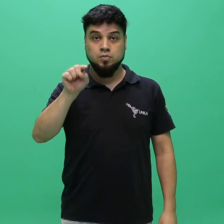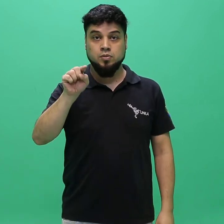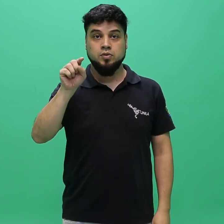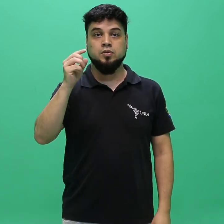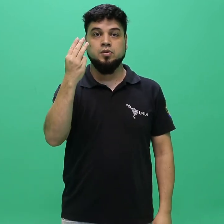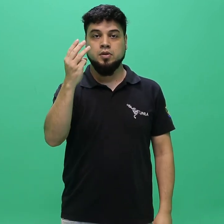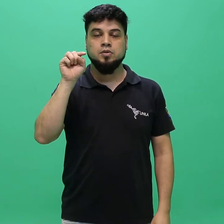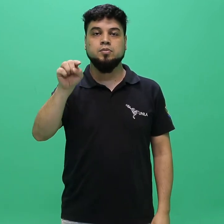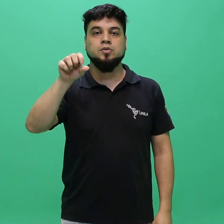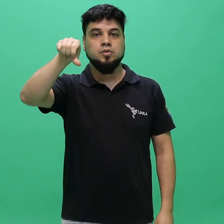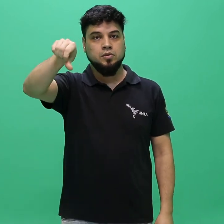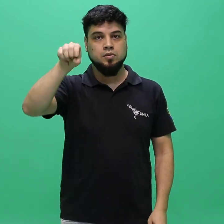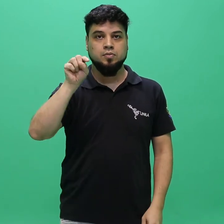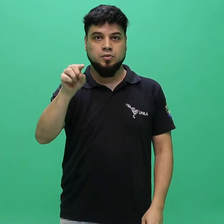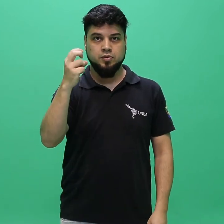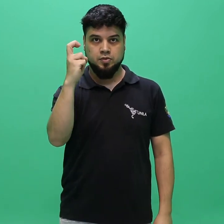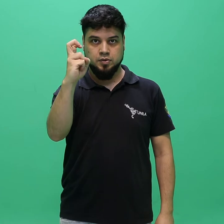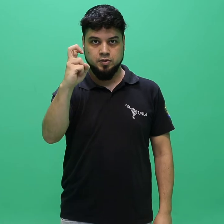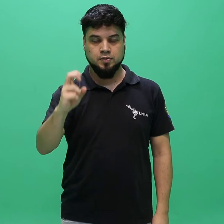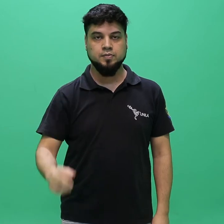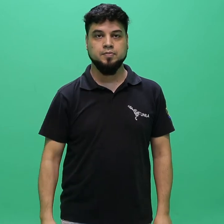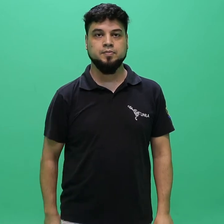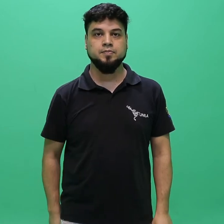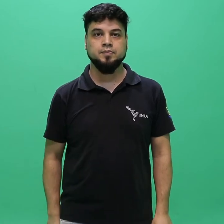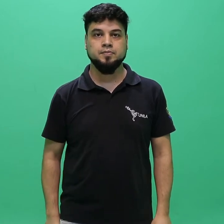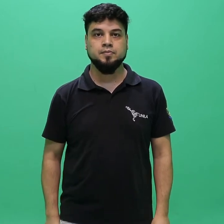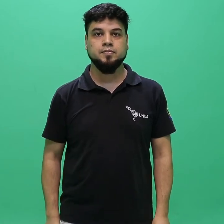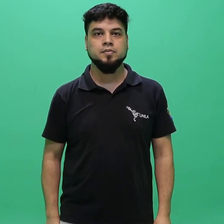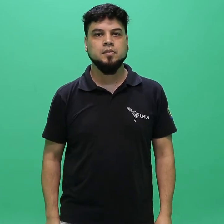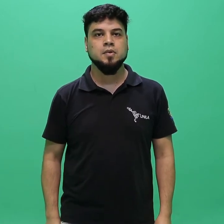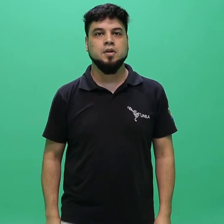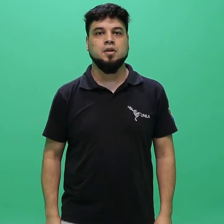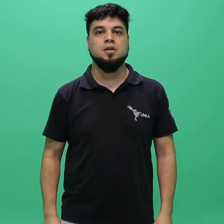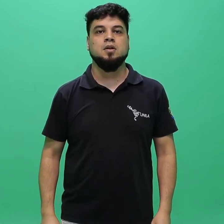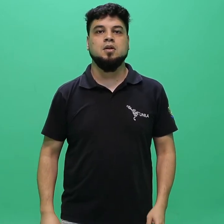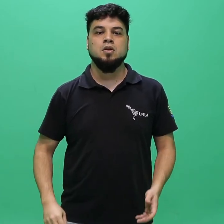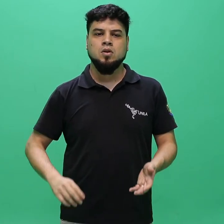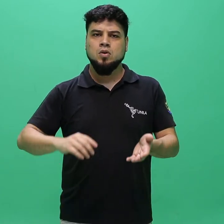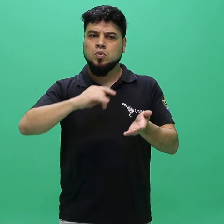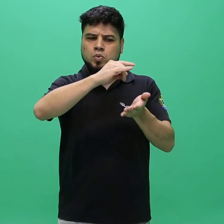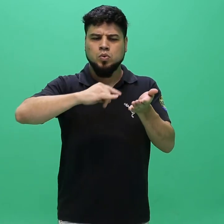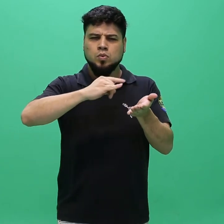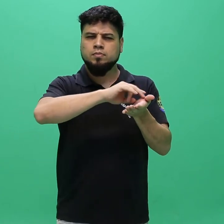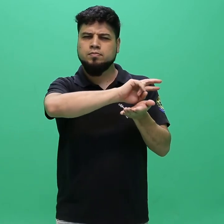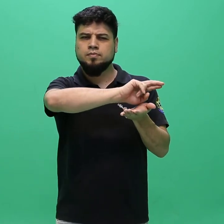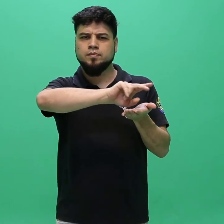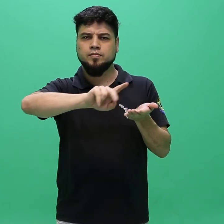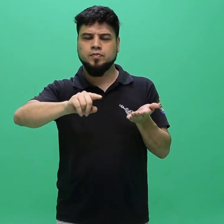5.3.9.5.